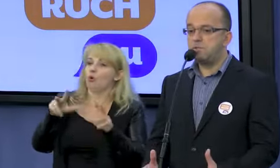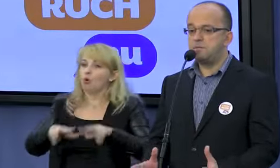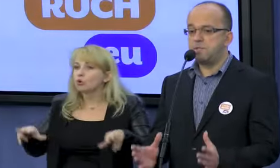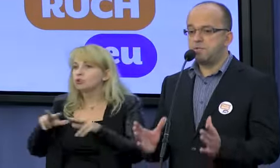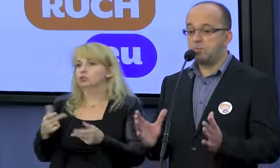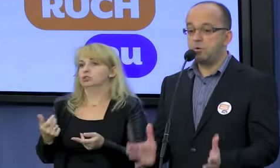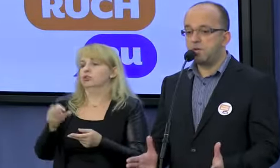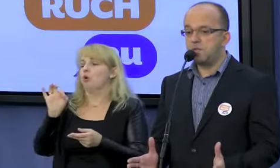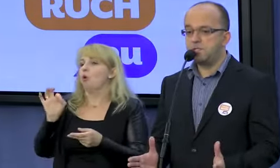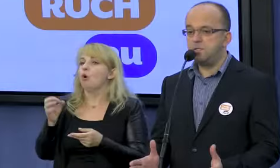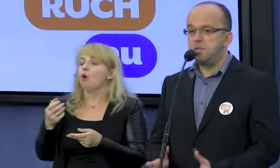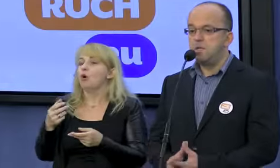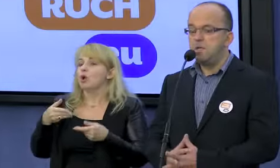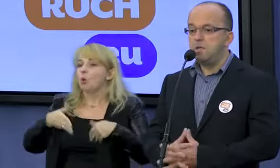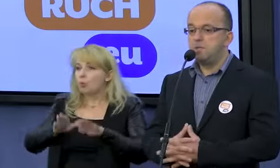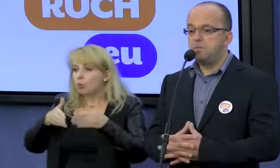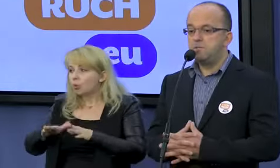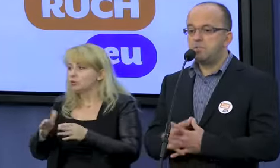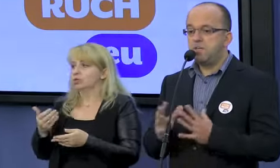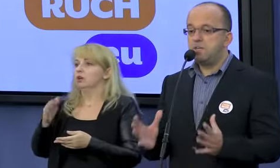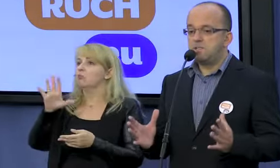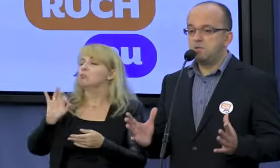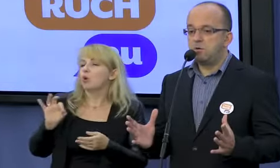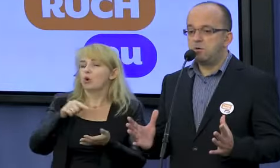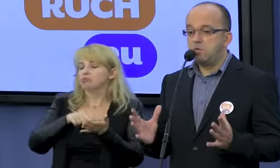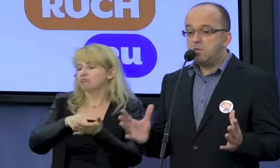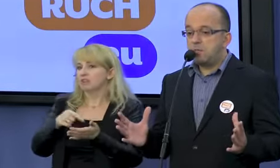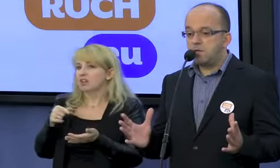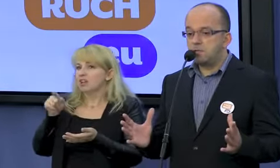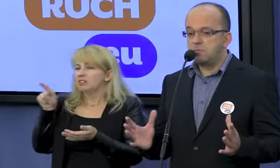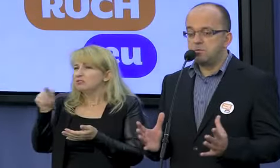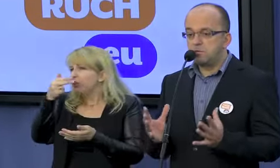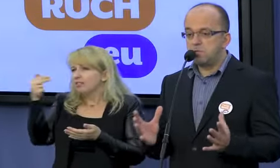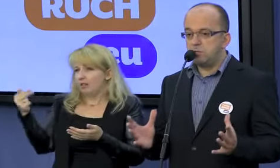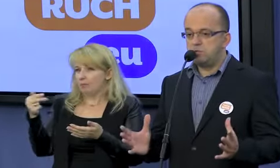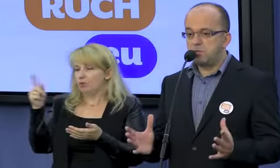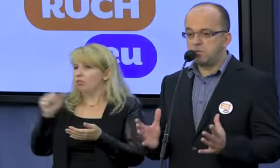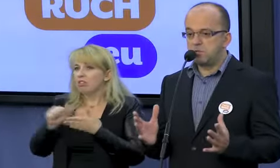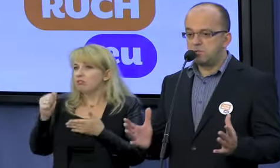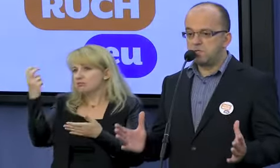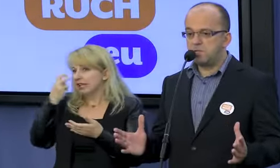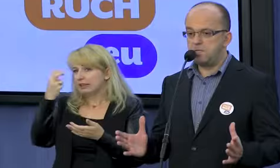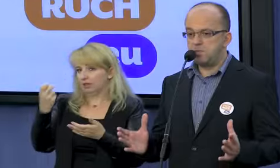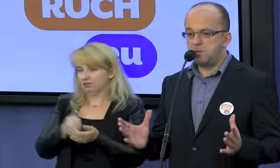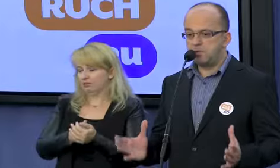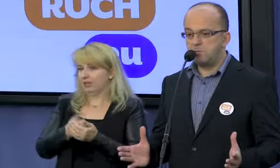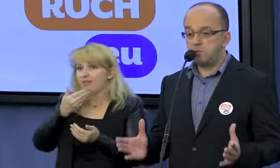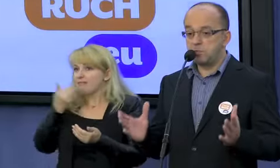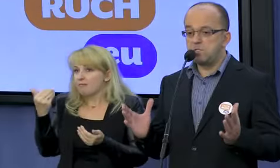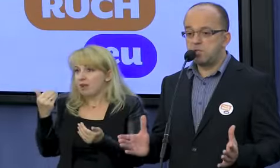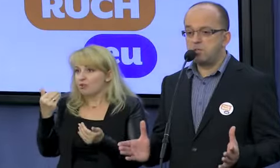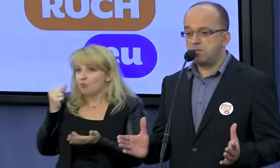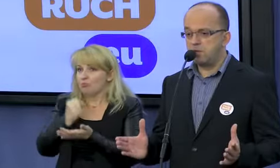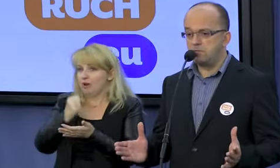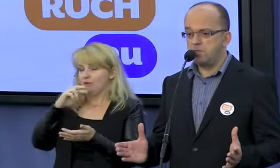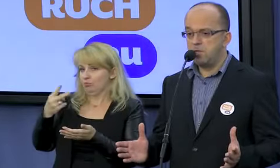rodziny, w kwestiach prokreacji, ponieważ nie jest to ich tematem. To nie są ludzie, którzy są związani z tymi sprawami.